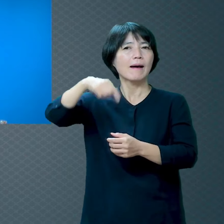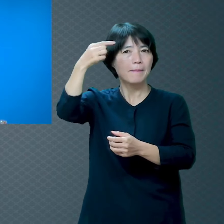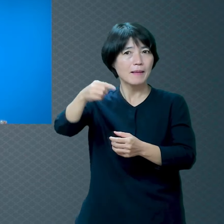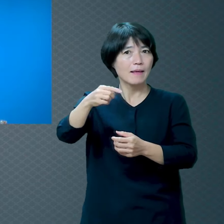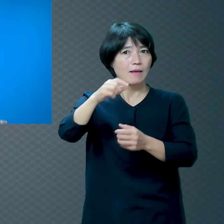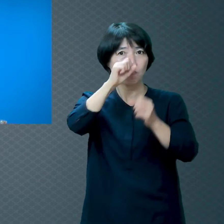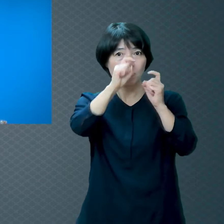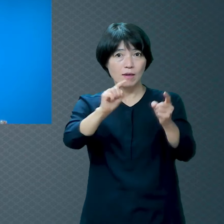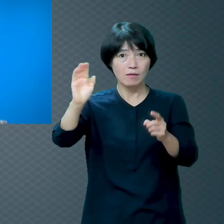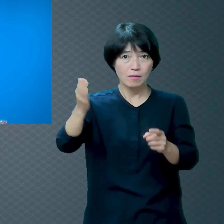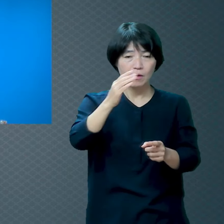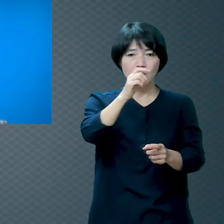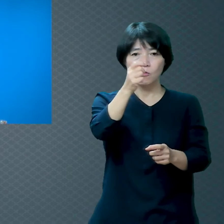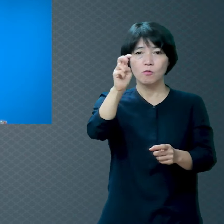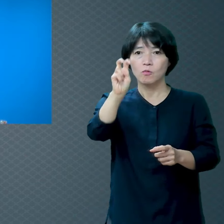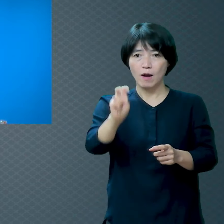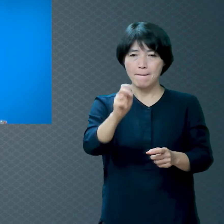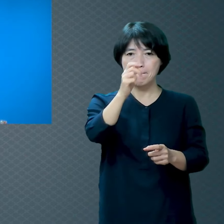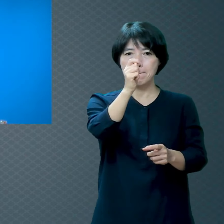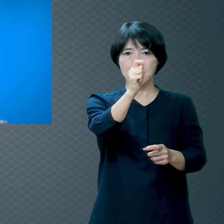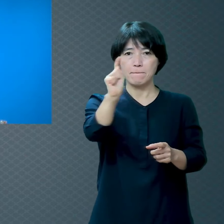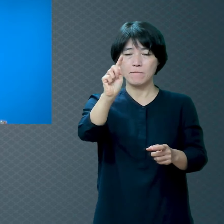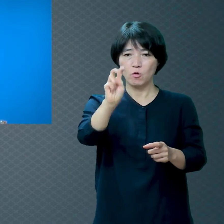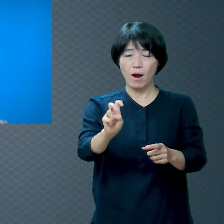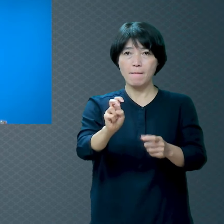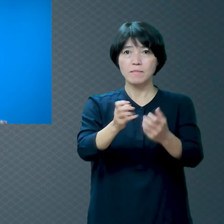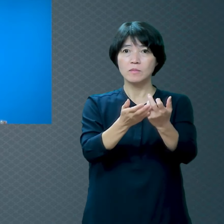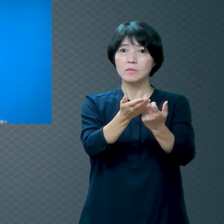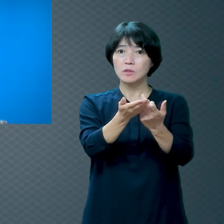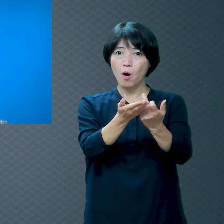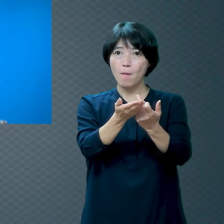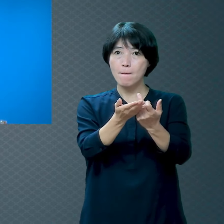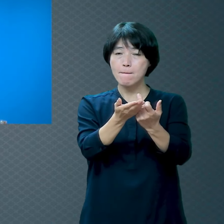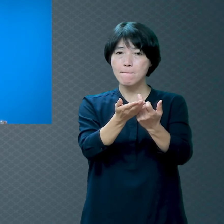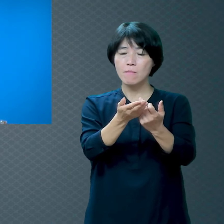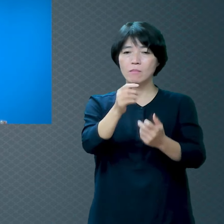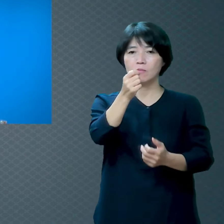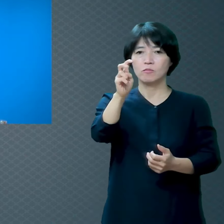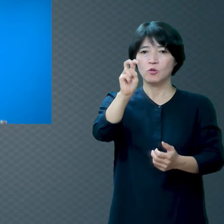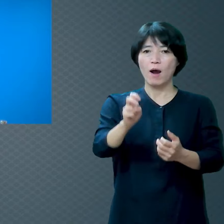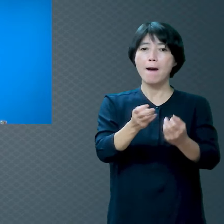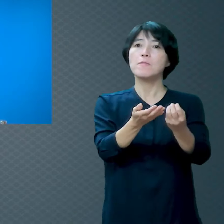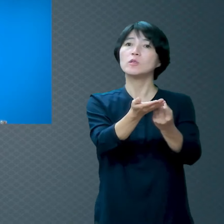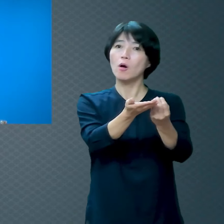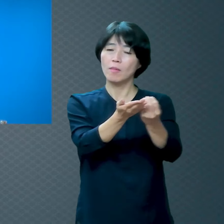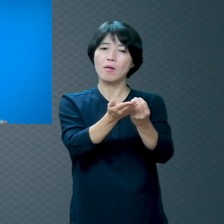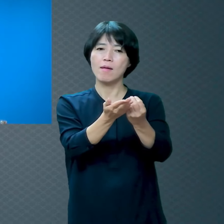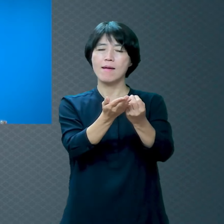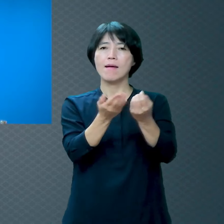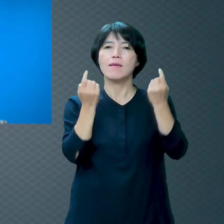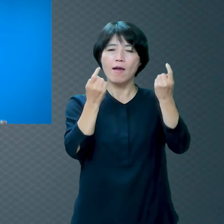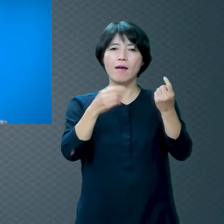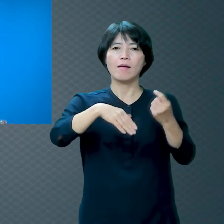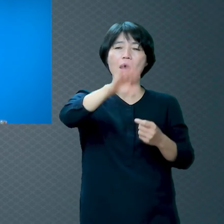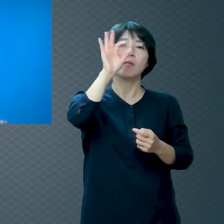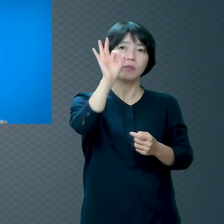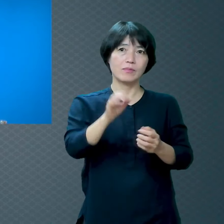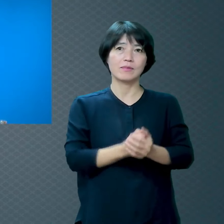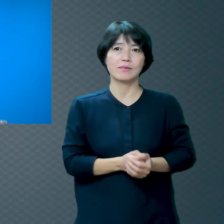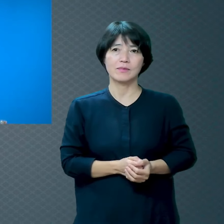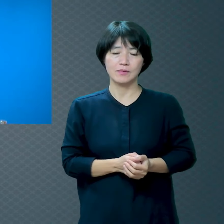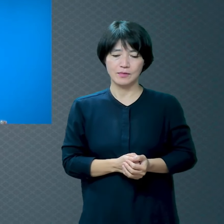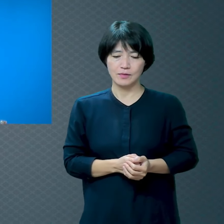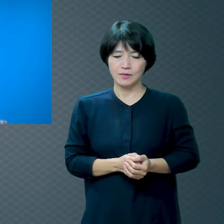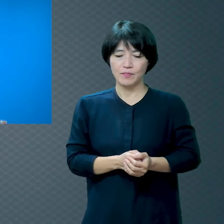괌 괌이라고 하는 섬은 섬 주변으로 산호가 깔려 있어요